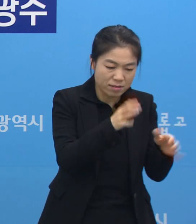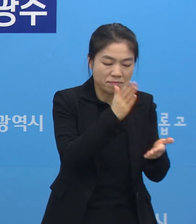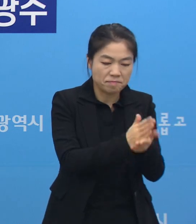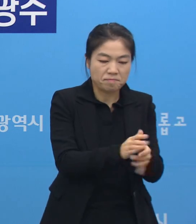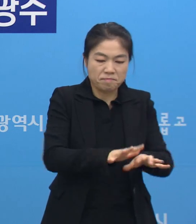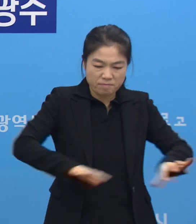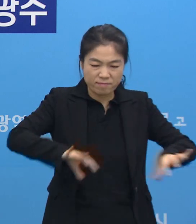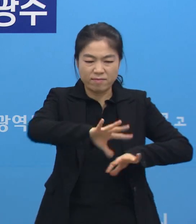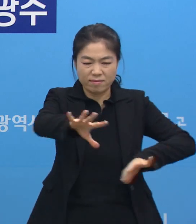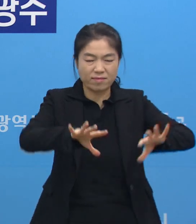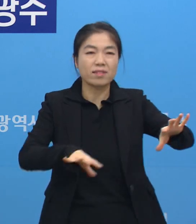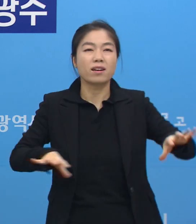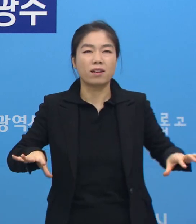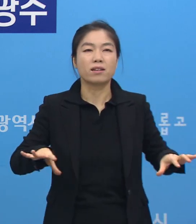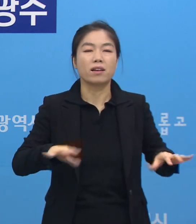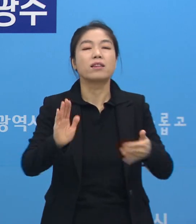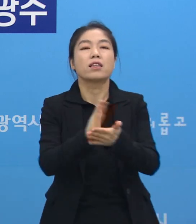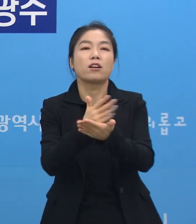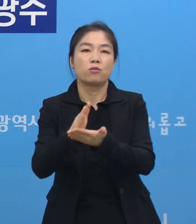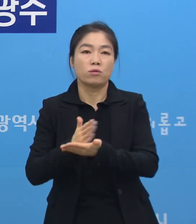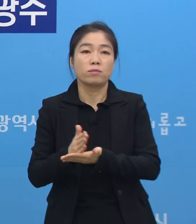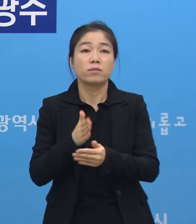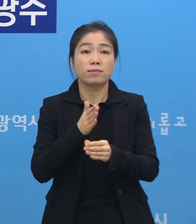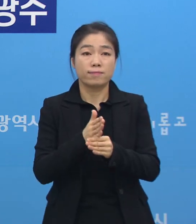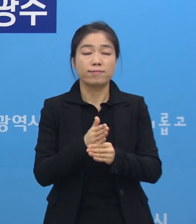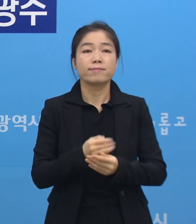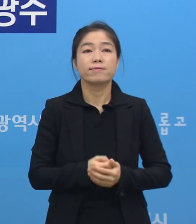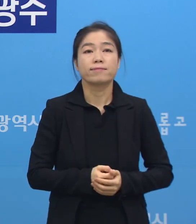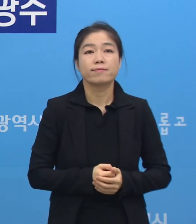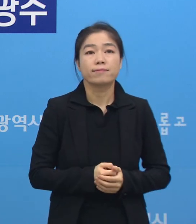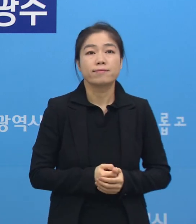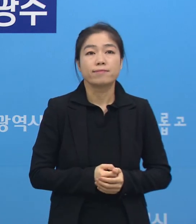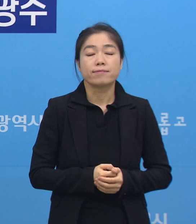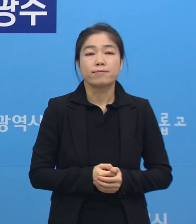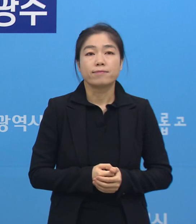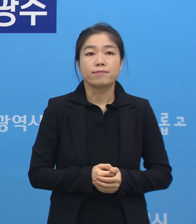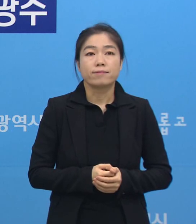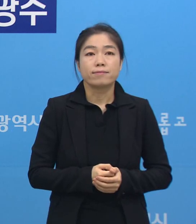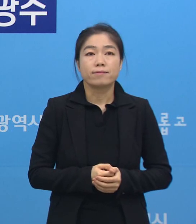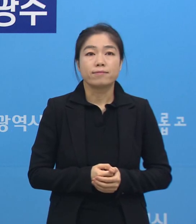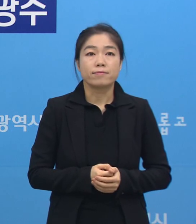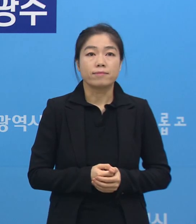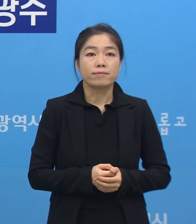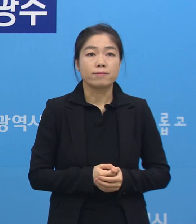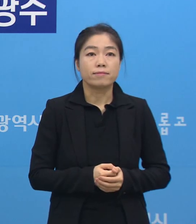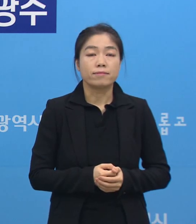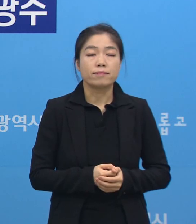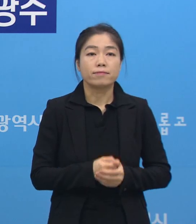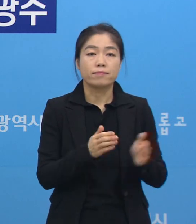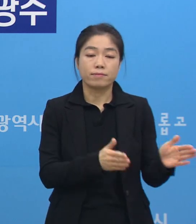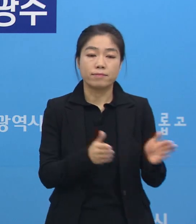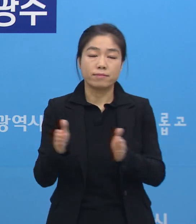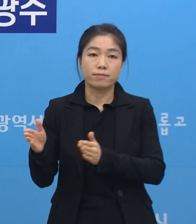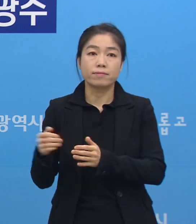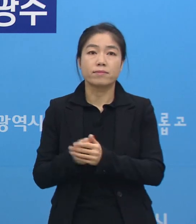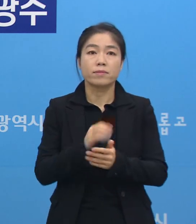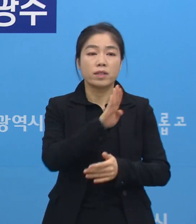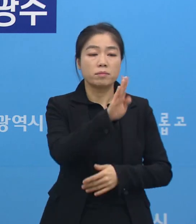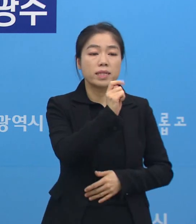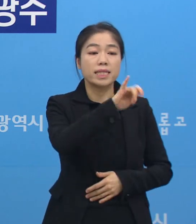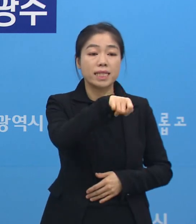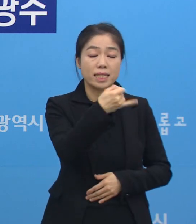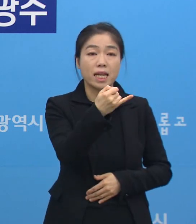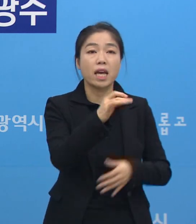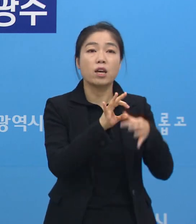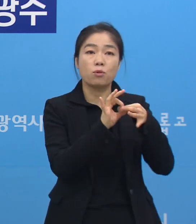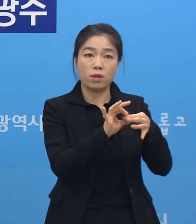또 확진자를 후송하는 데 최선을 다하도록 하겠습니다. 다음은 BTJ열방센터 관련